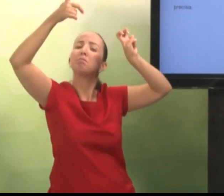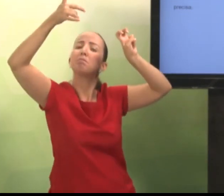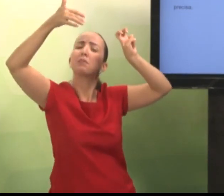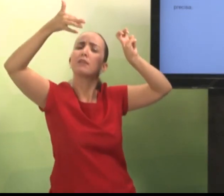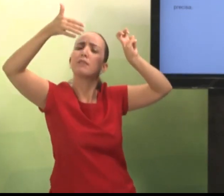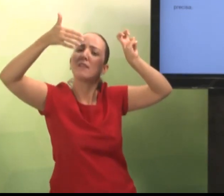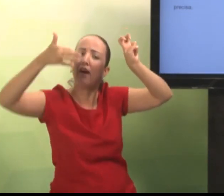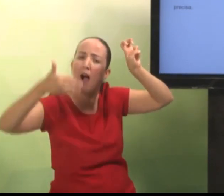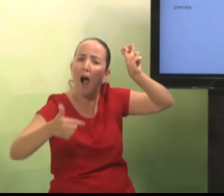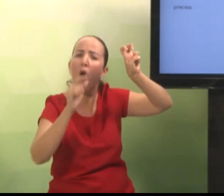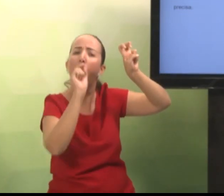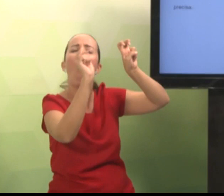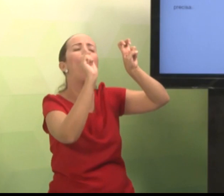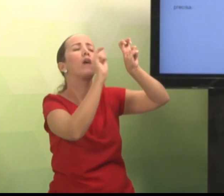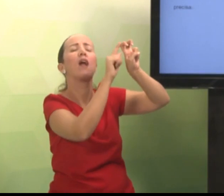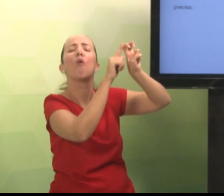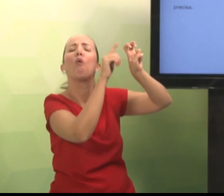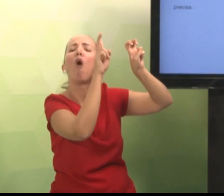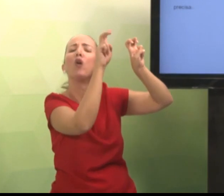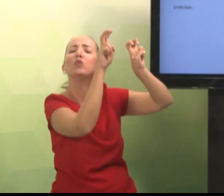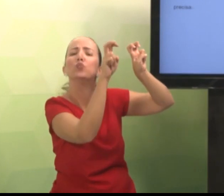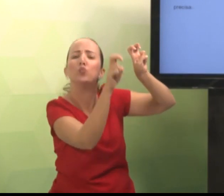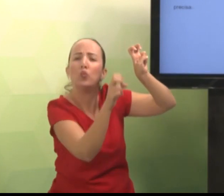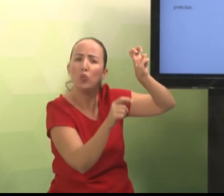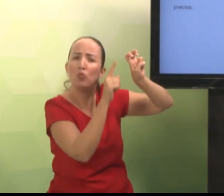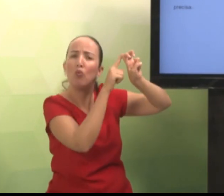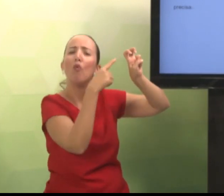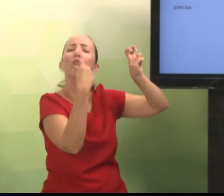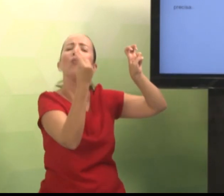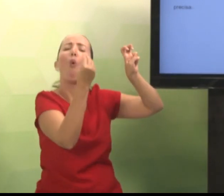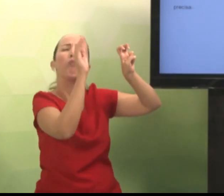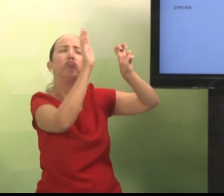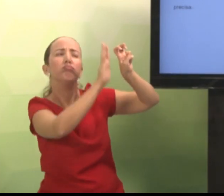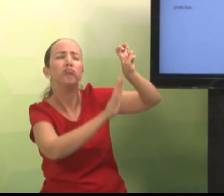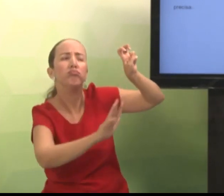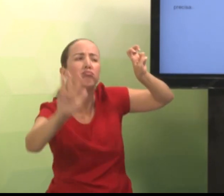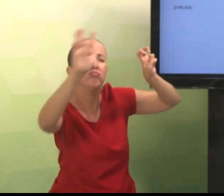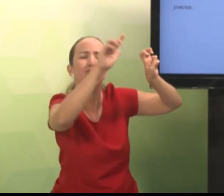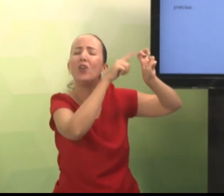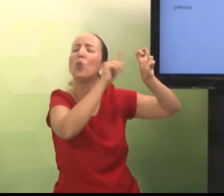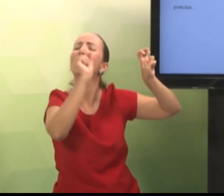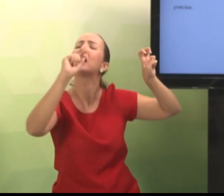Você vai detalhar o assunto a ser tratado de forma geral.